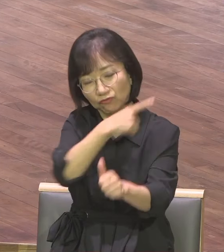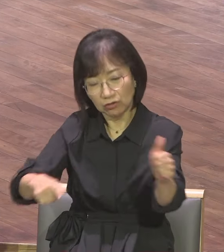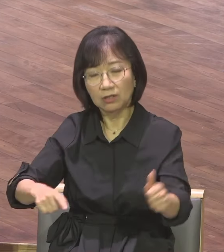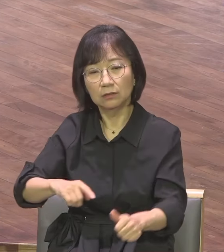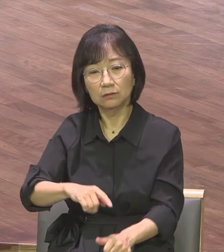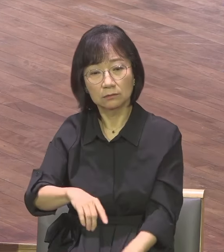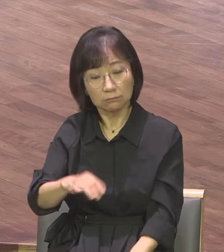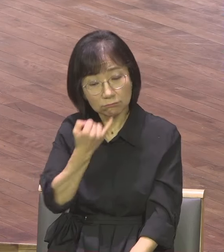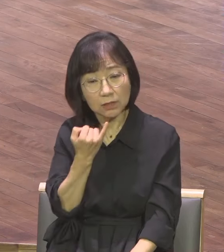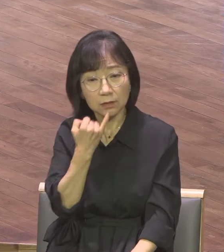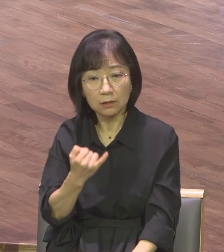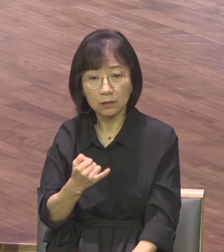법적인